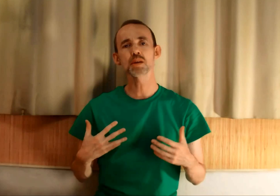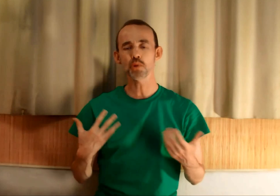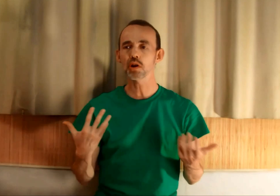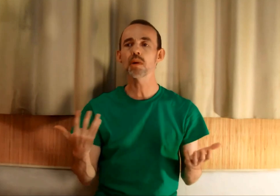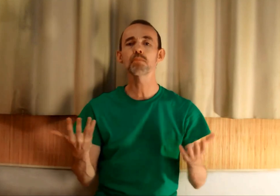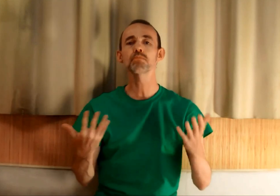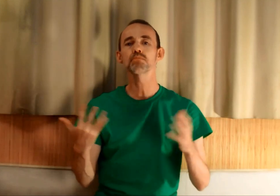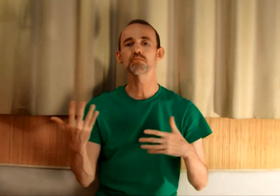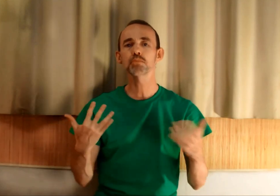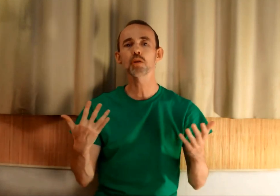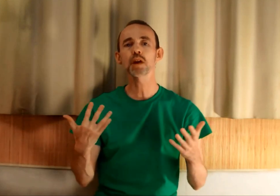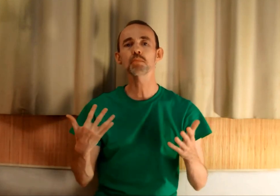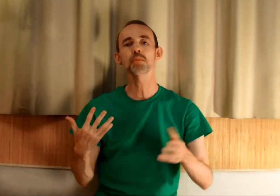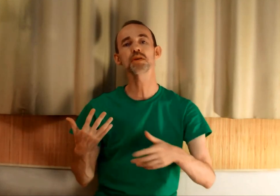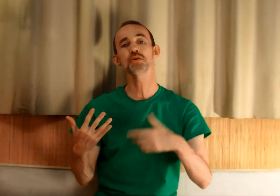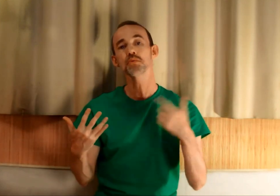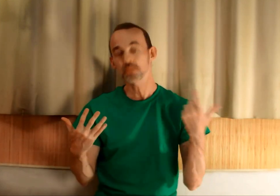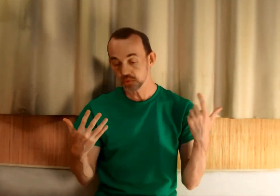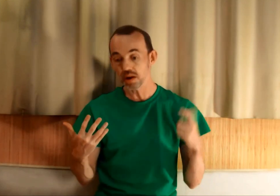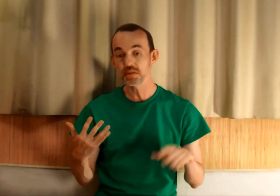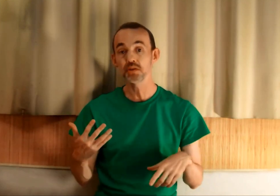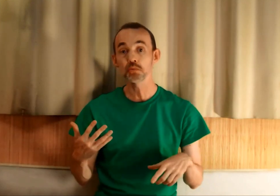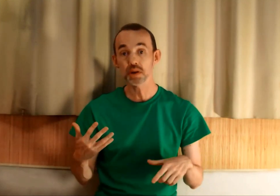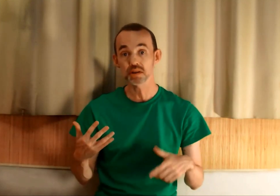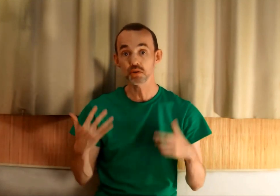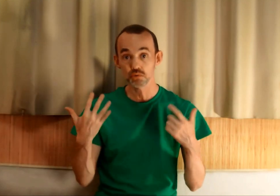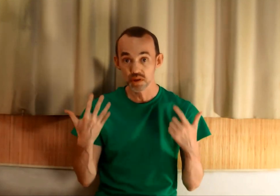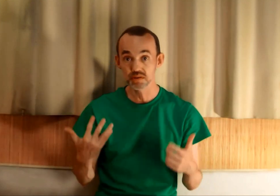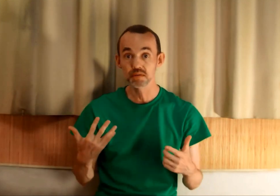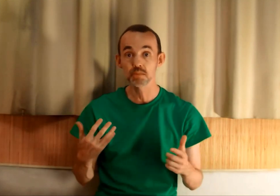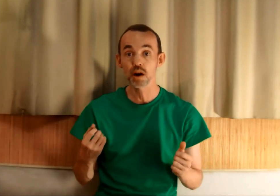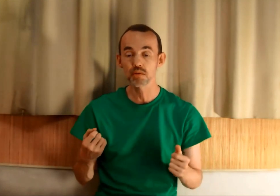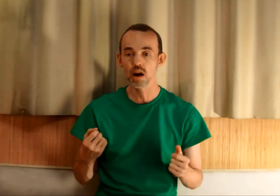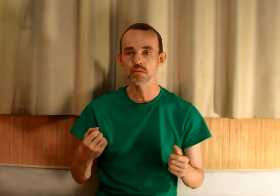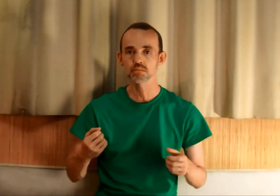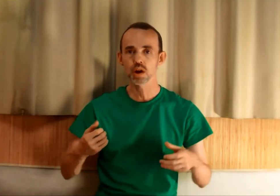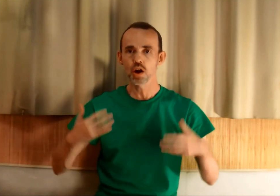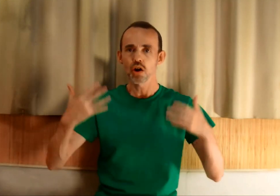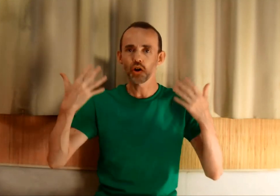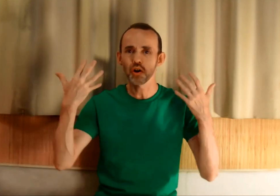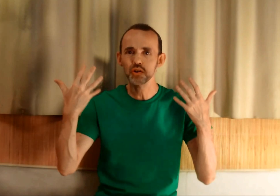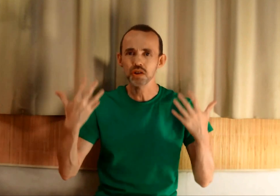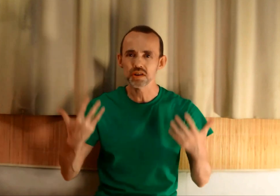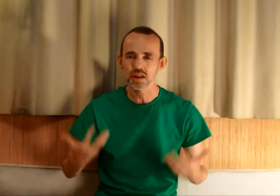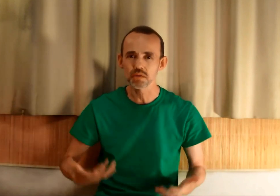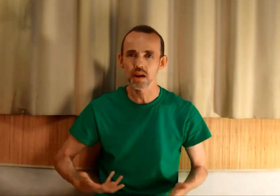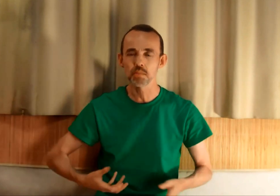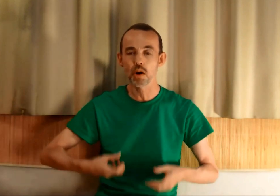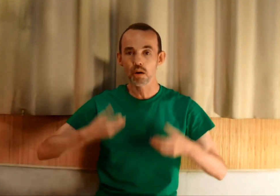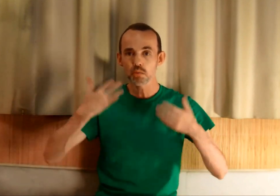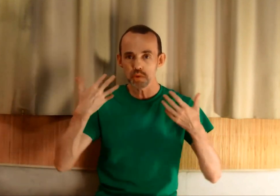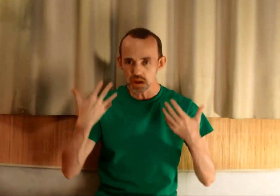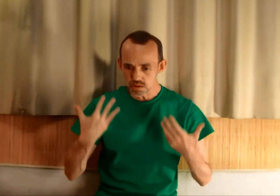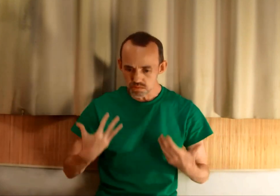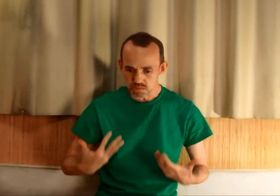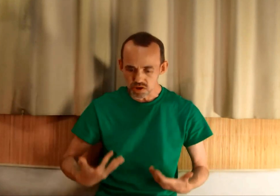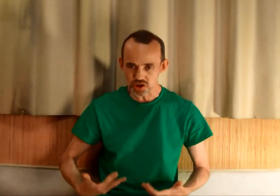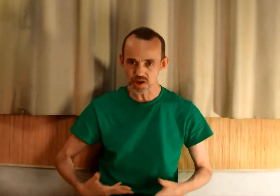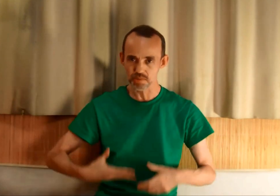C'est un peu comme la première permission de la vidéo précédente que vous l'initierez vraiment à voir. Reconnaissez que j'ai peur. Oui, j'ai